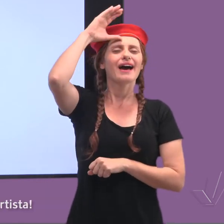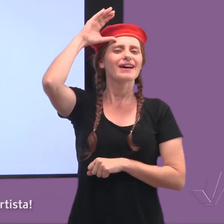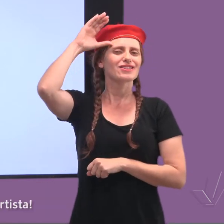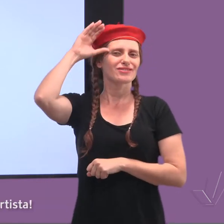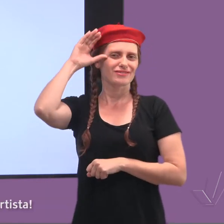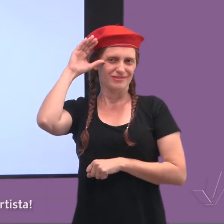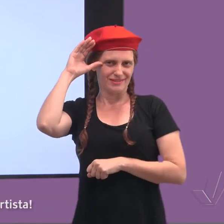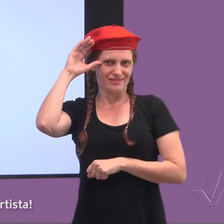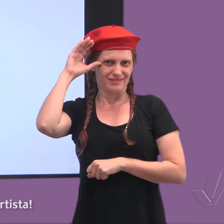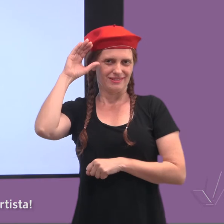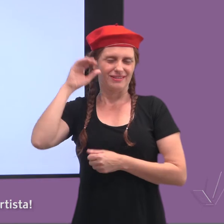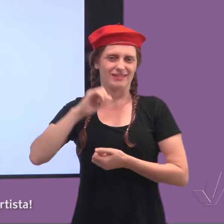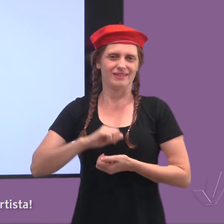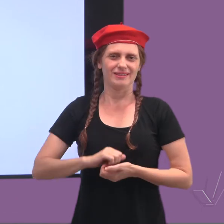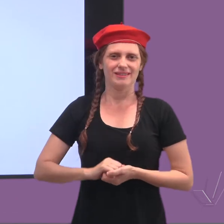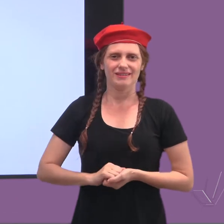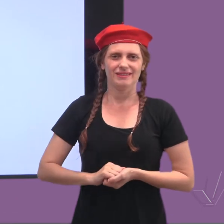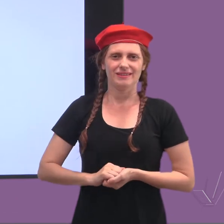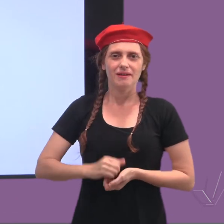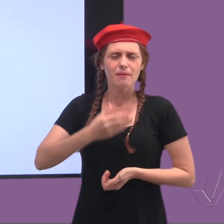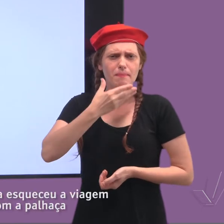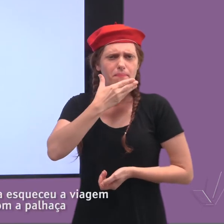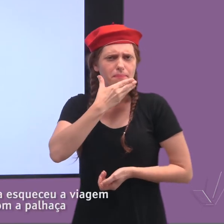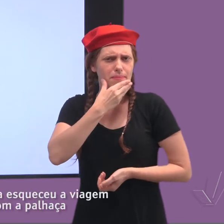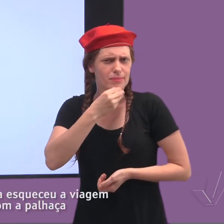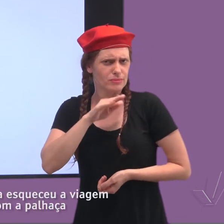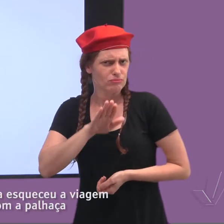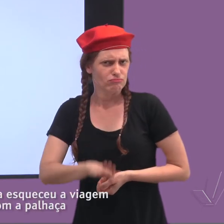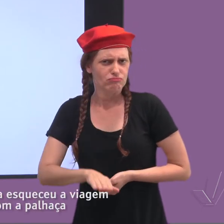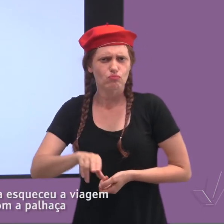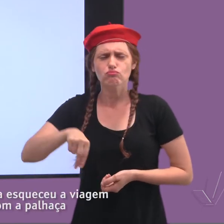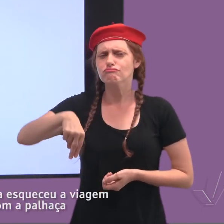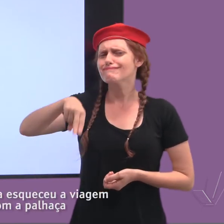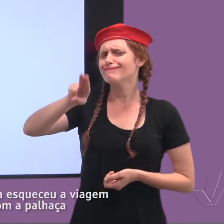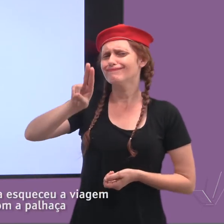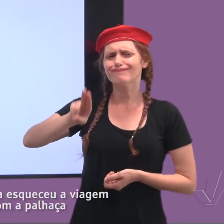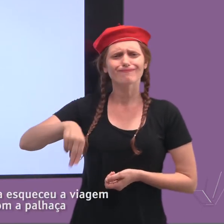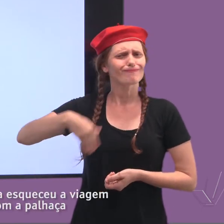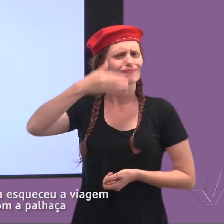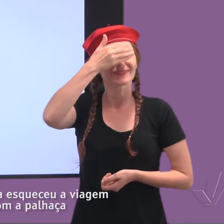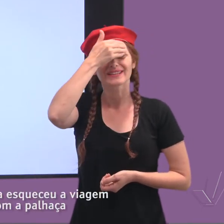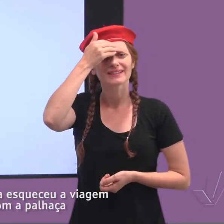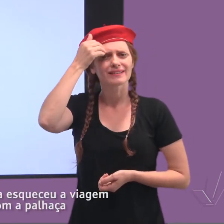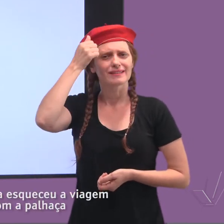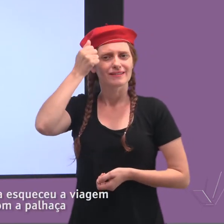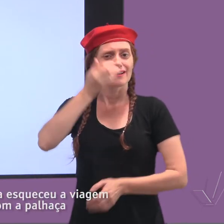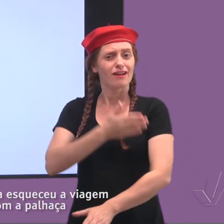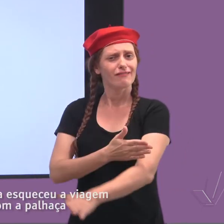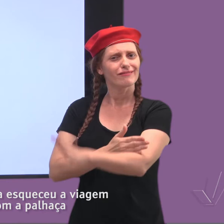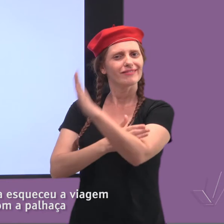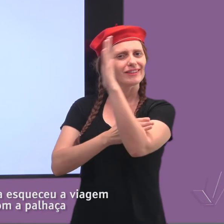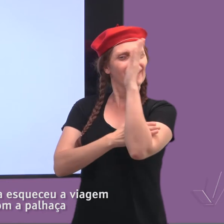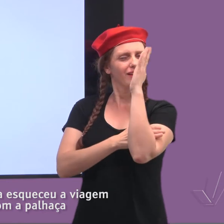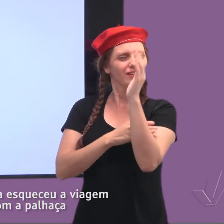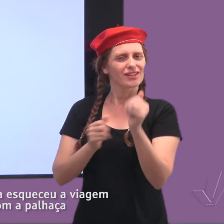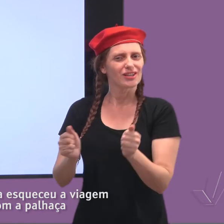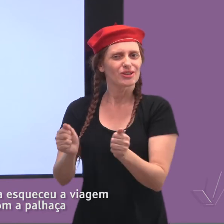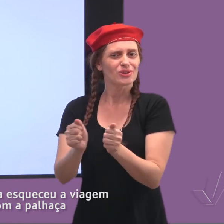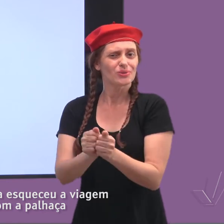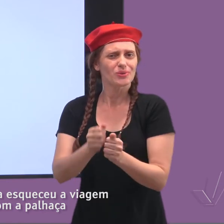Artista! O menino nunca esqueceu a viagem junto com